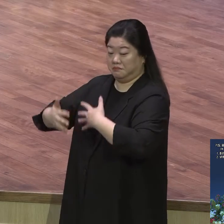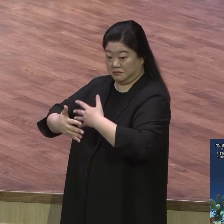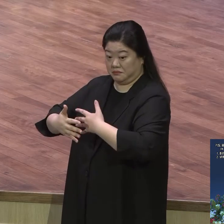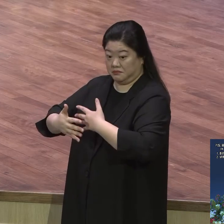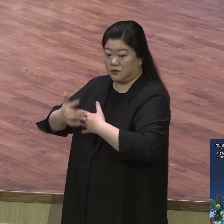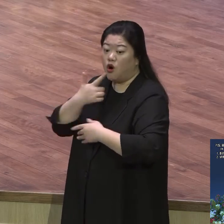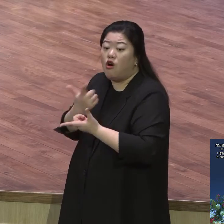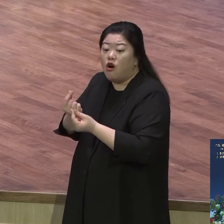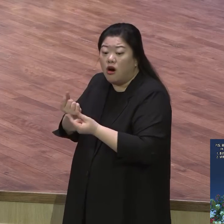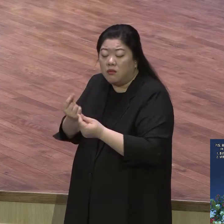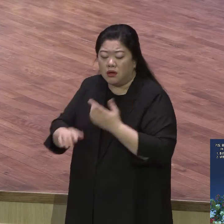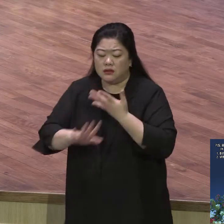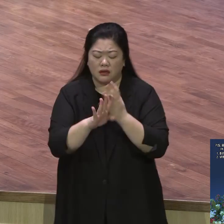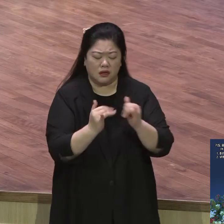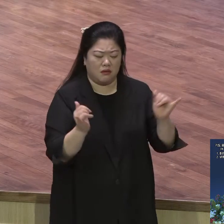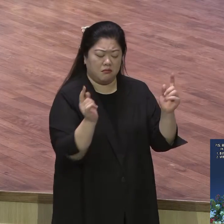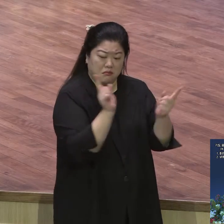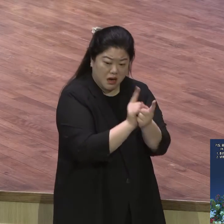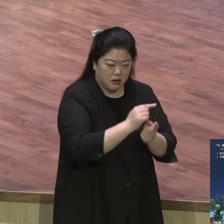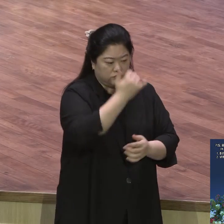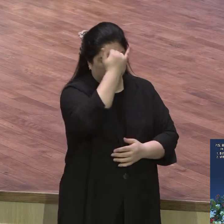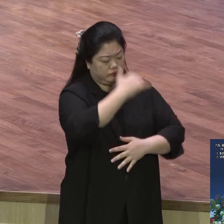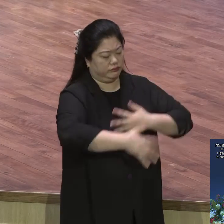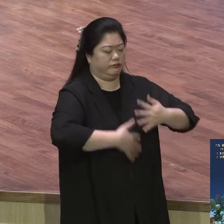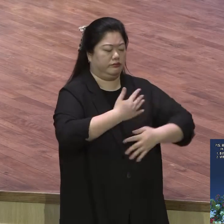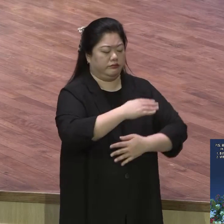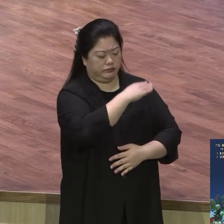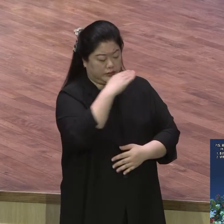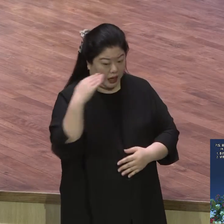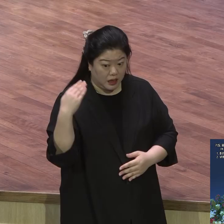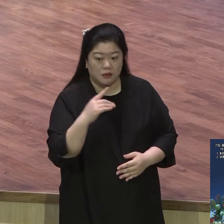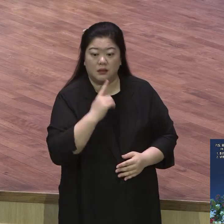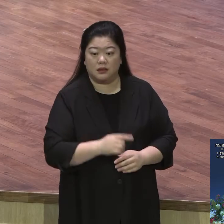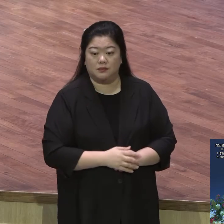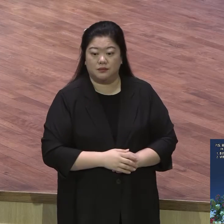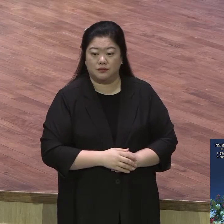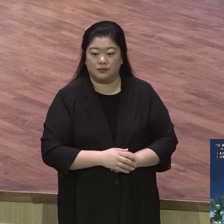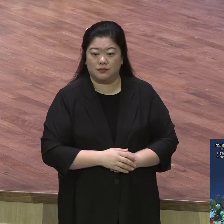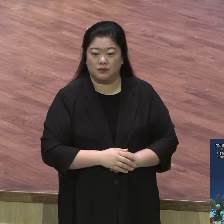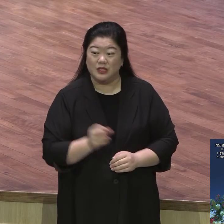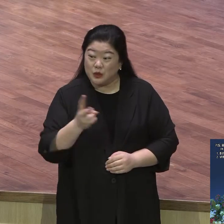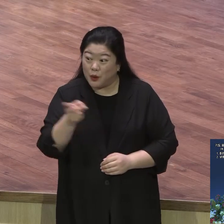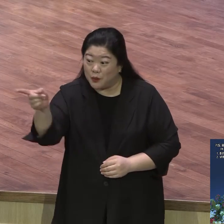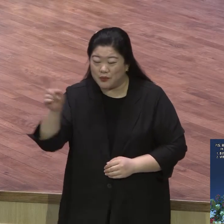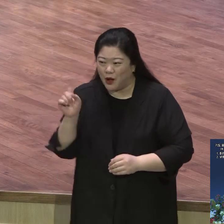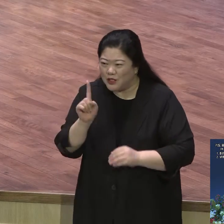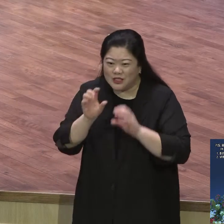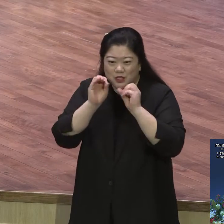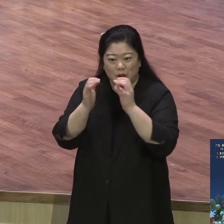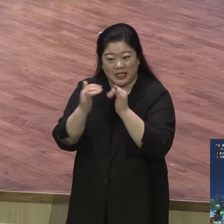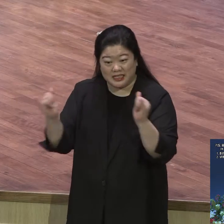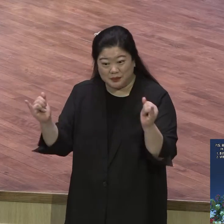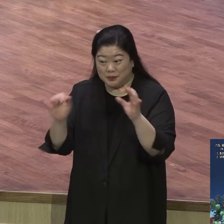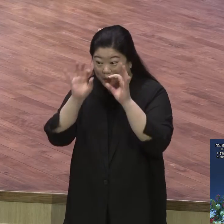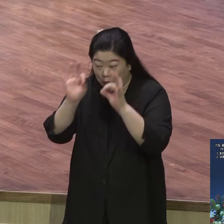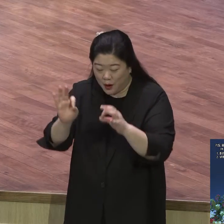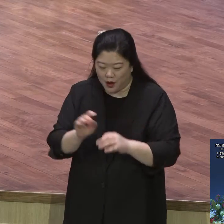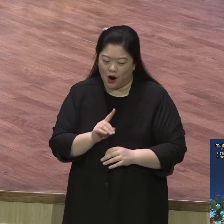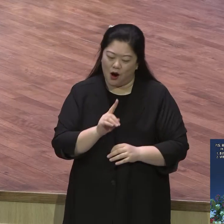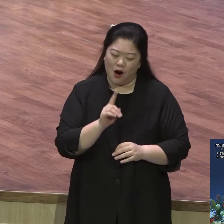또 똑같잖아 똑같은 여러분들 의자 아래 집 사다 권사하다가 갑자기 교육자로 딱 대잖아 교육자가 딱 되면 전도사님이랄